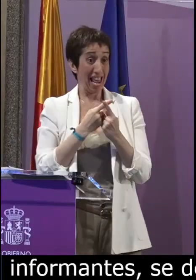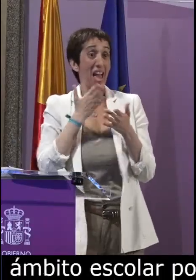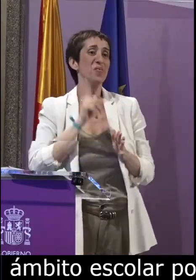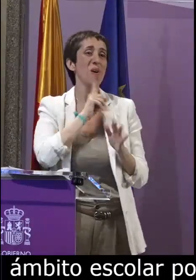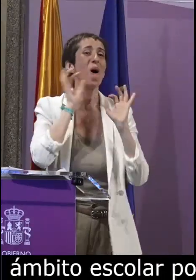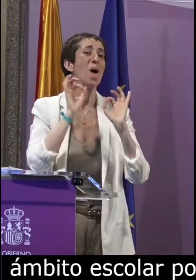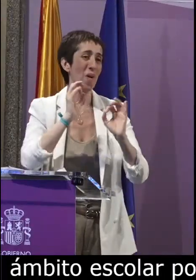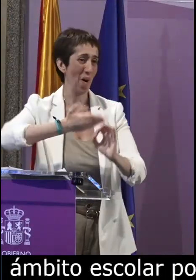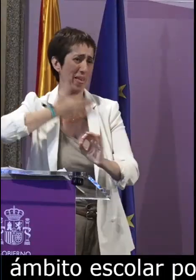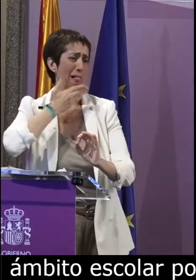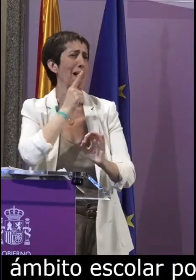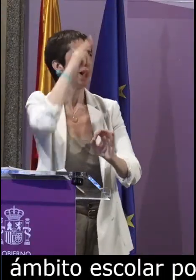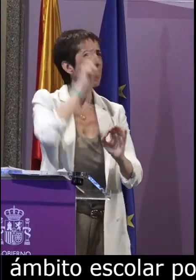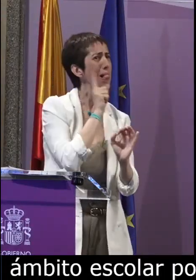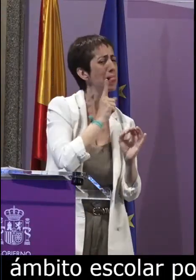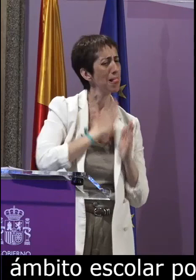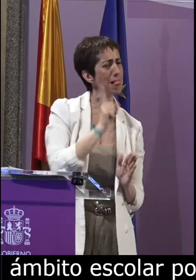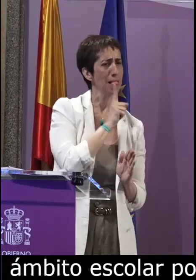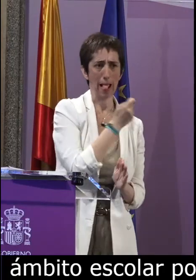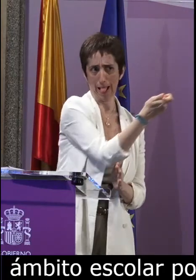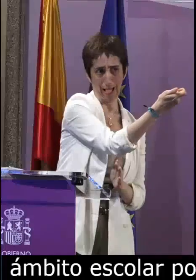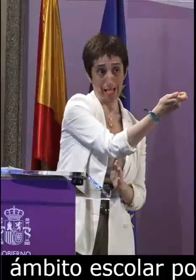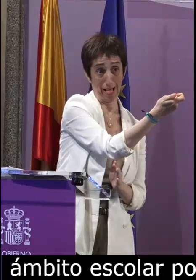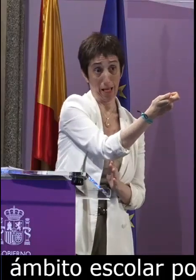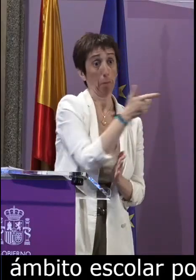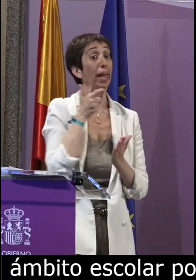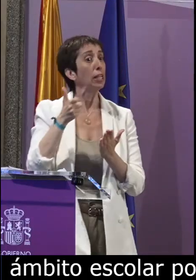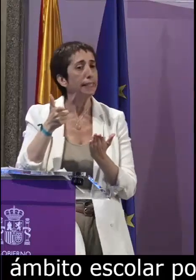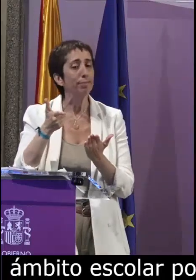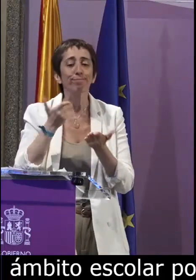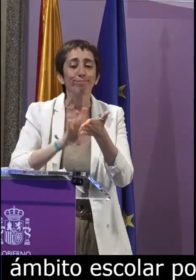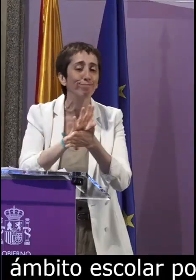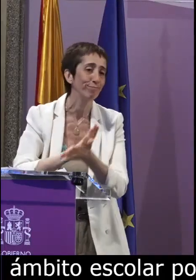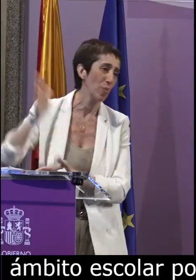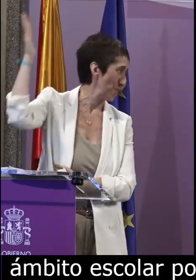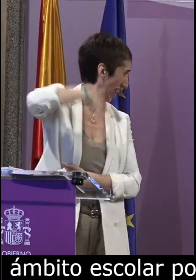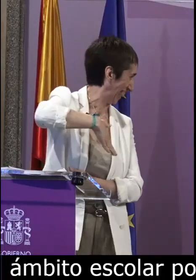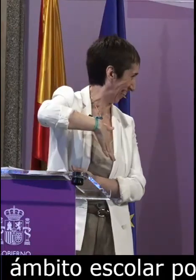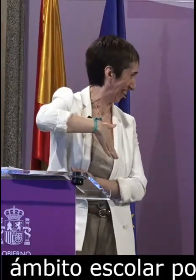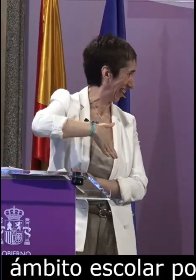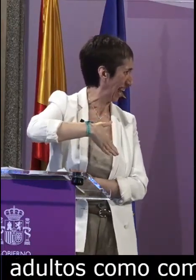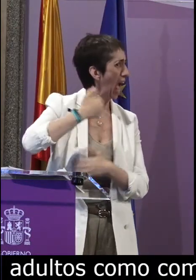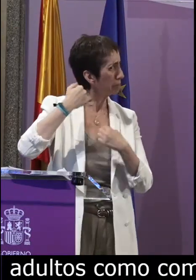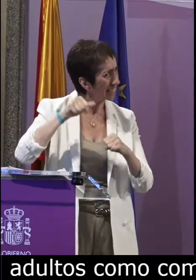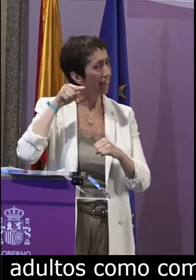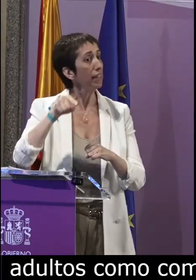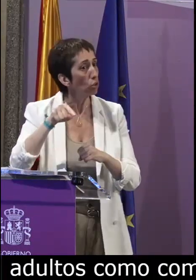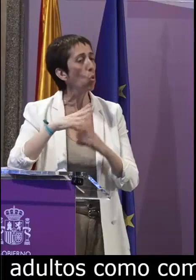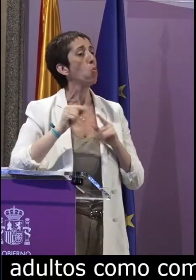efectivamente la mayoría de personas sordas se han desarrollado en contextos familiares no signantes